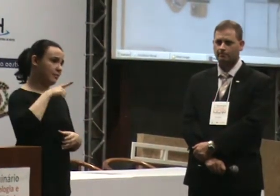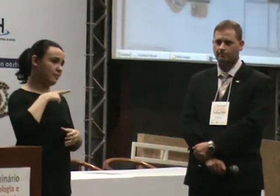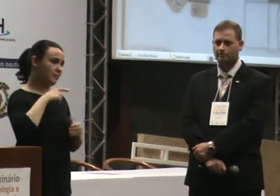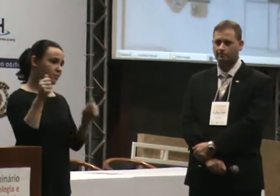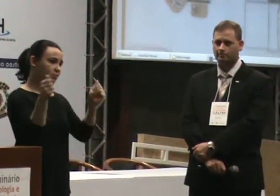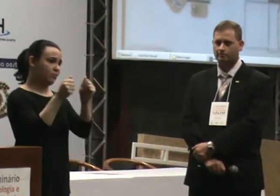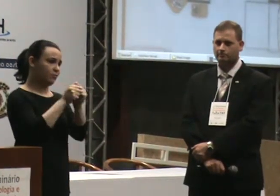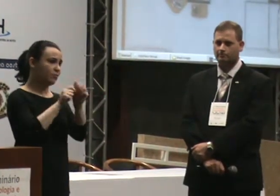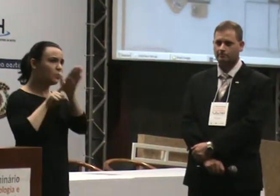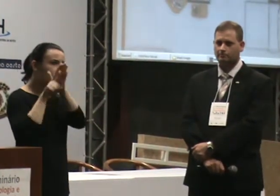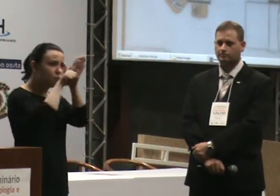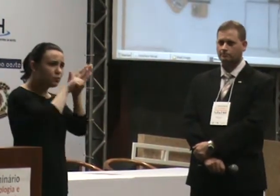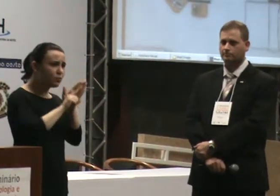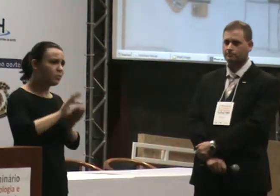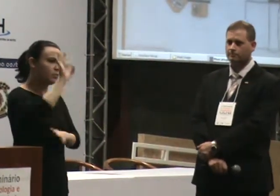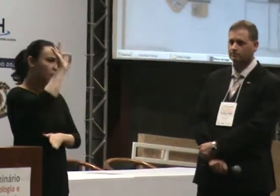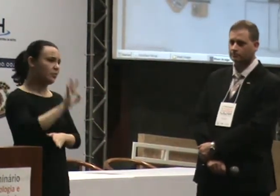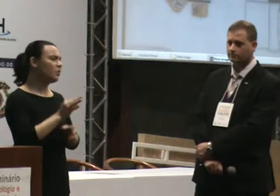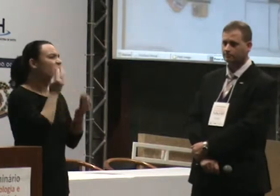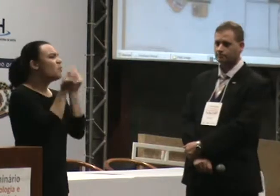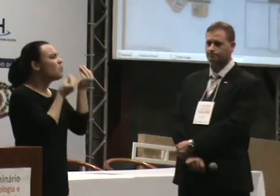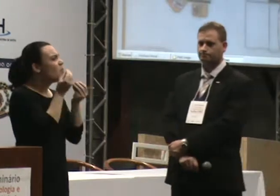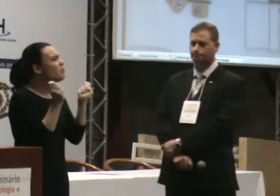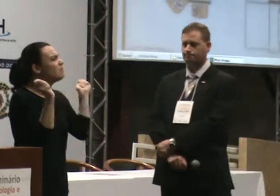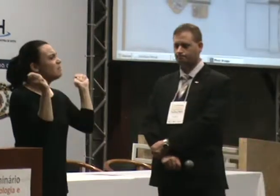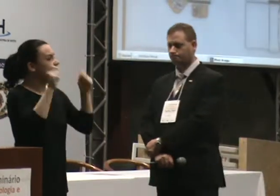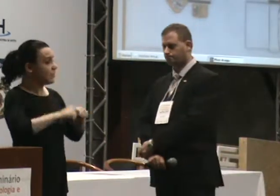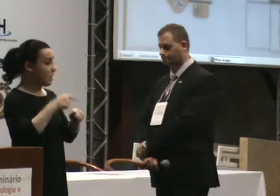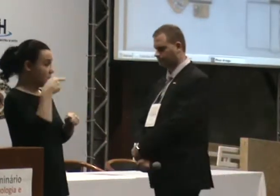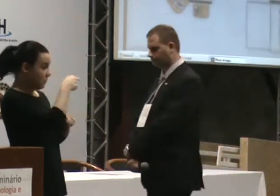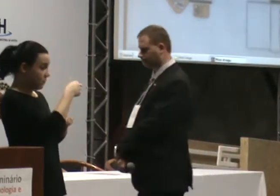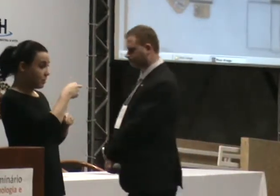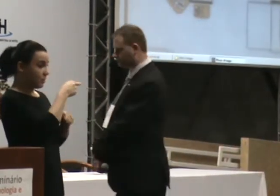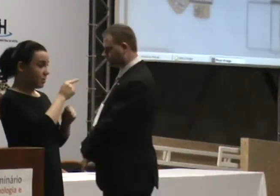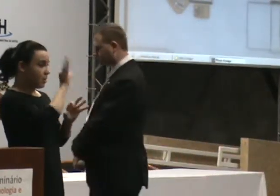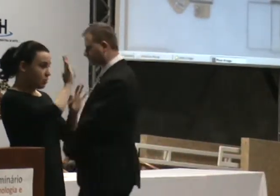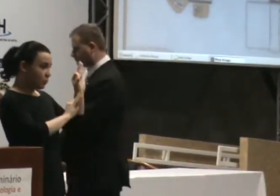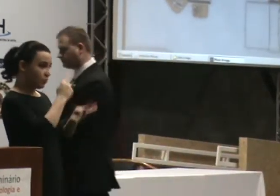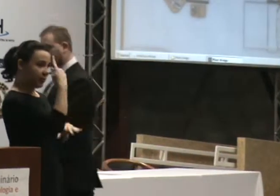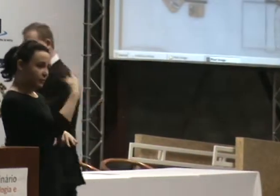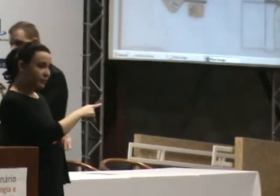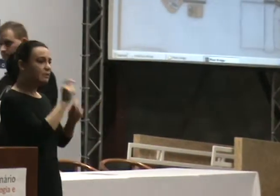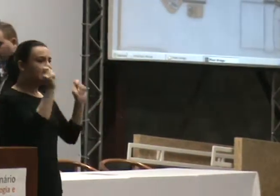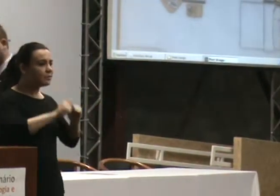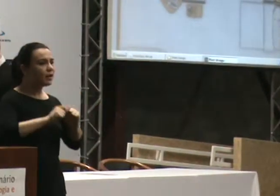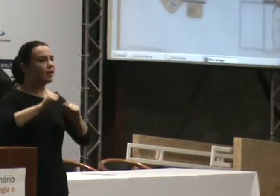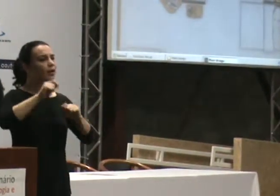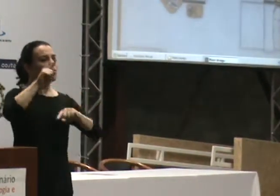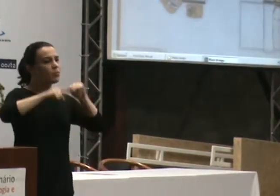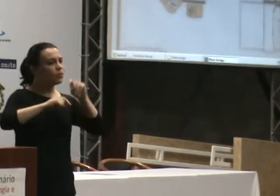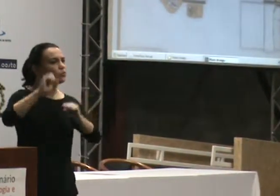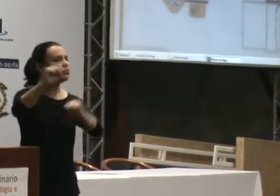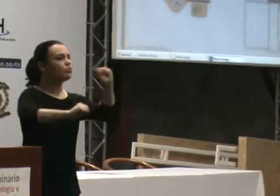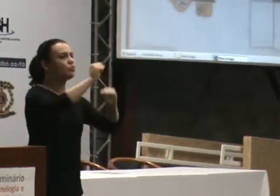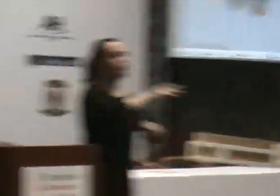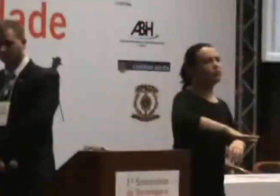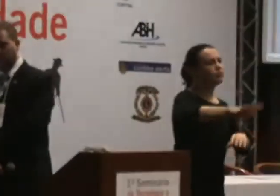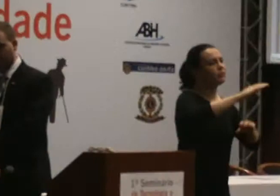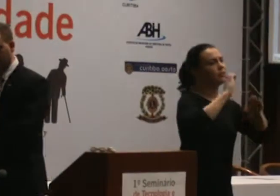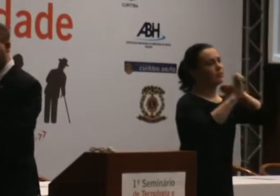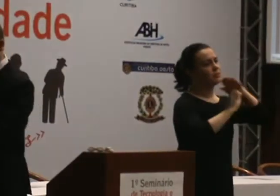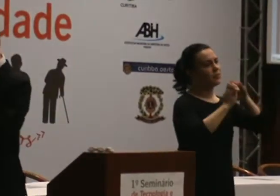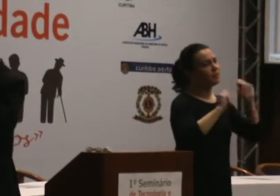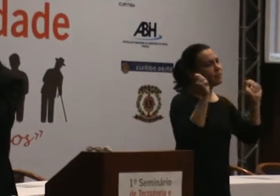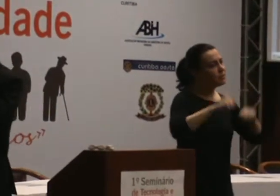transformar essa tecnologia de vocês num produto que eu possa levar para o meu filho?